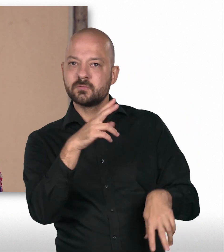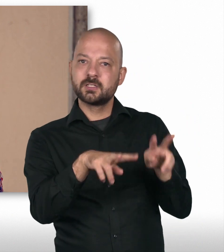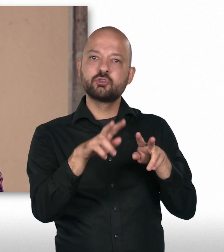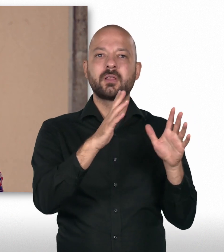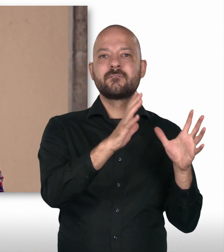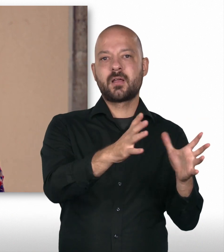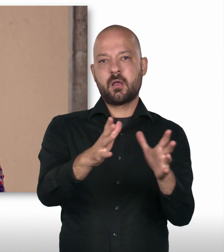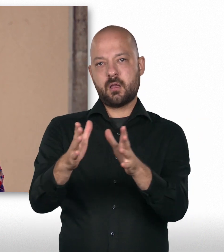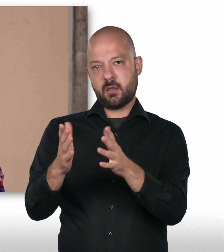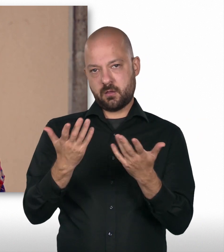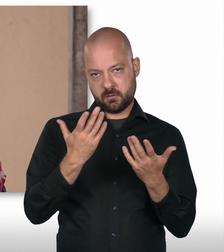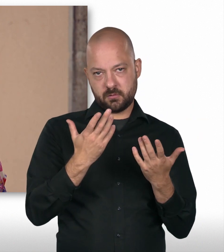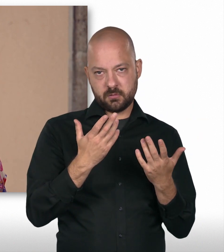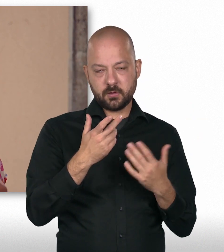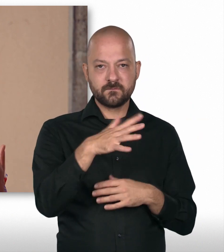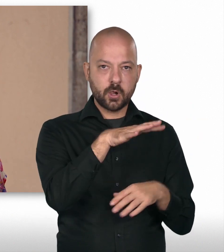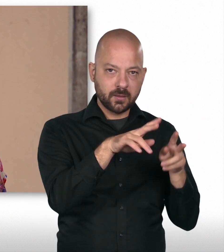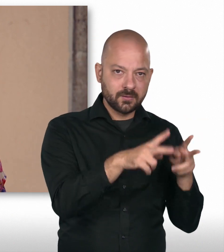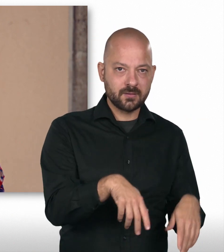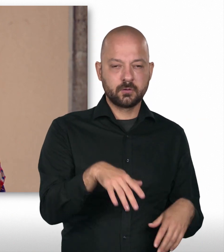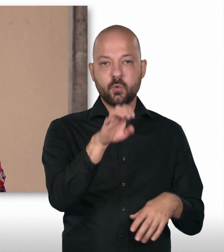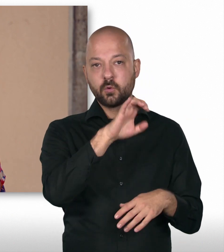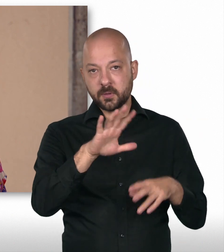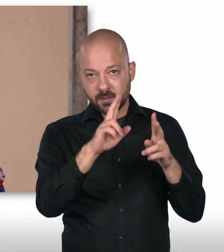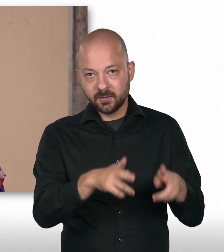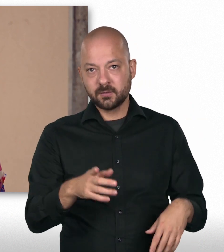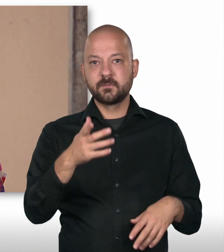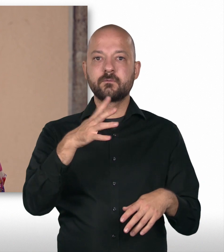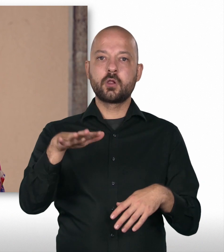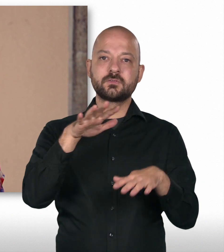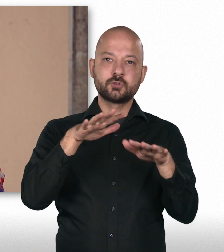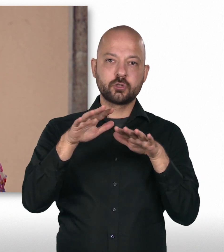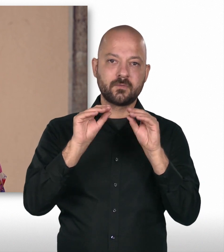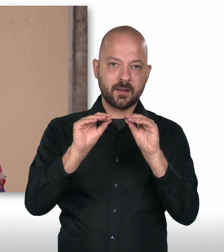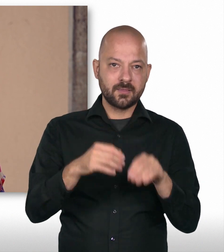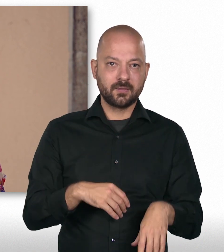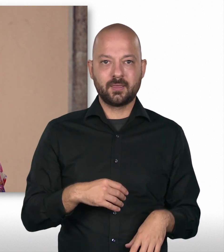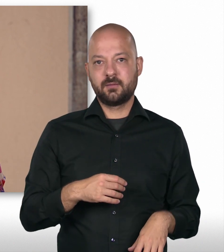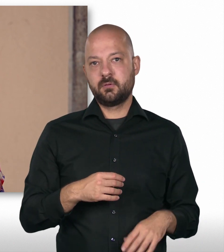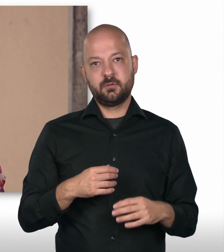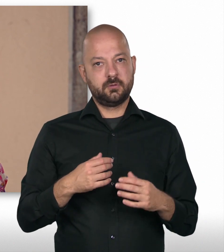eine Ausbildung in verschiedenen Fächern, wie zum Beispiel Völkerrecht und Europarecht, Volkswirtschaftslehre,